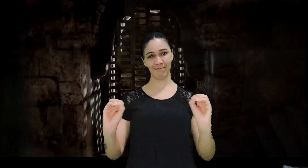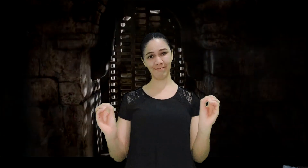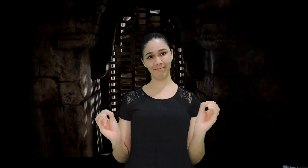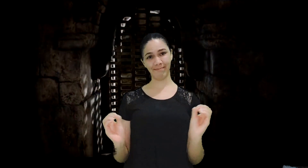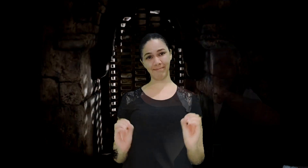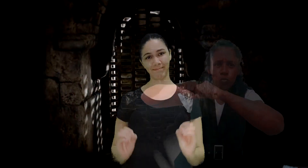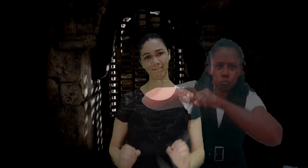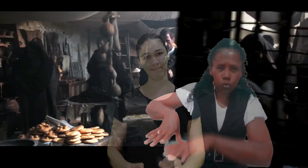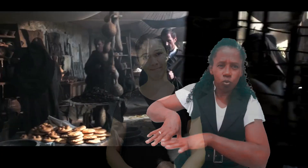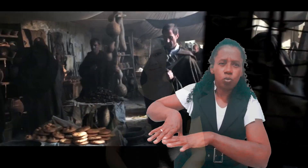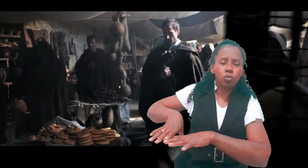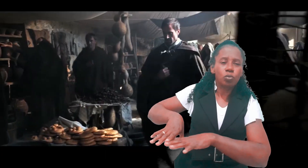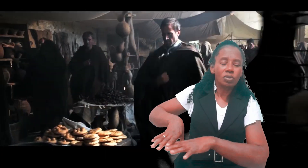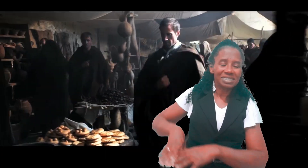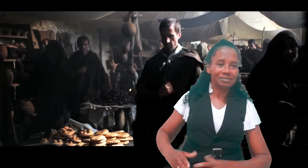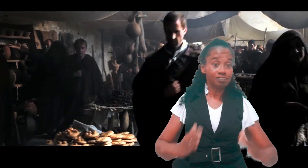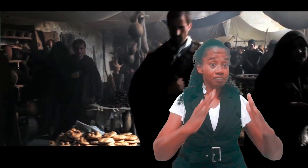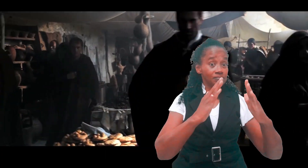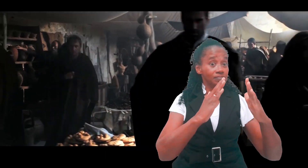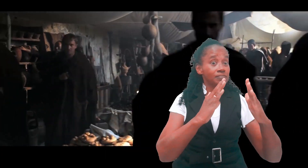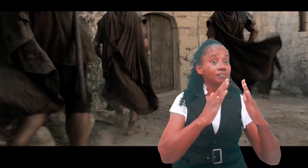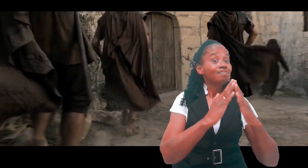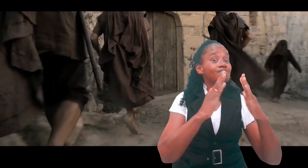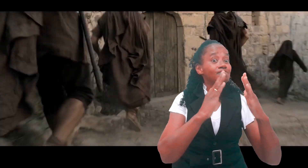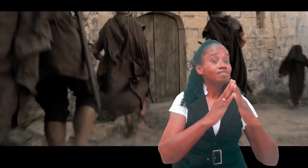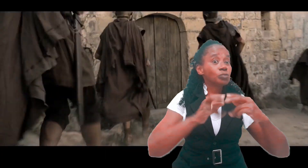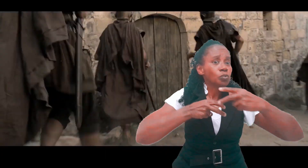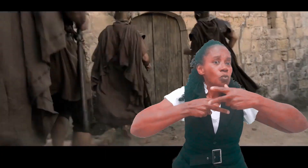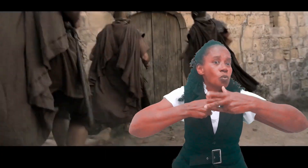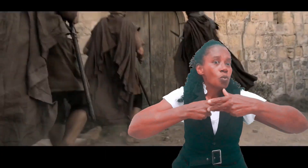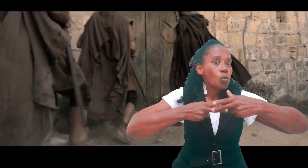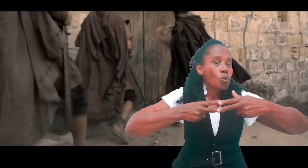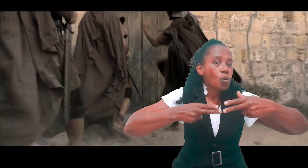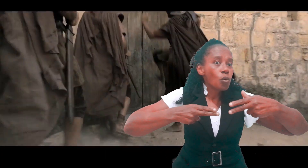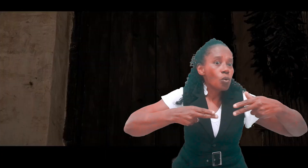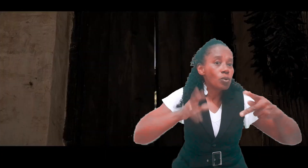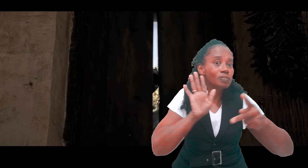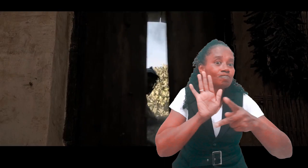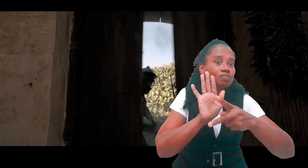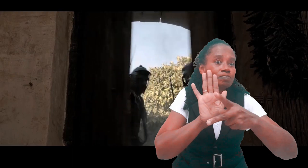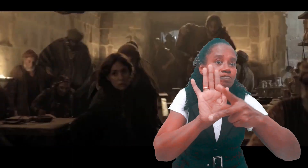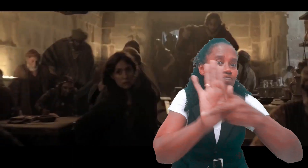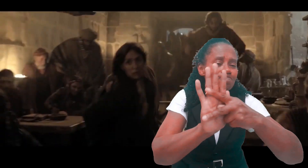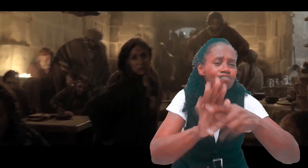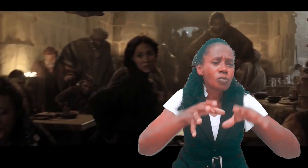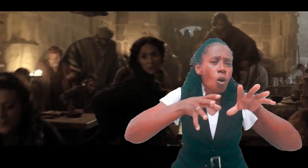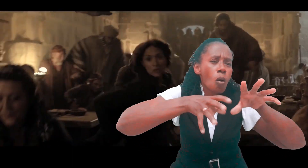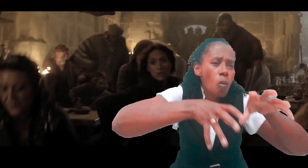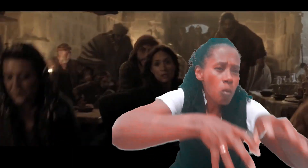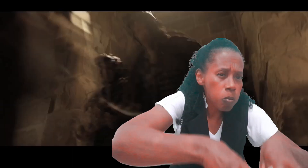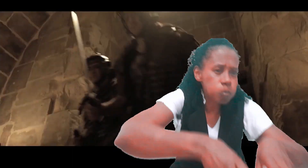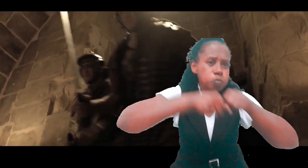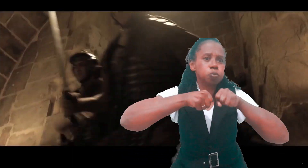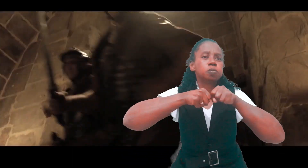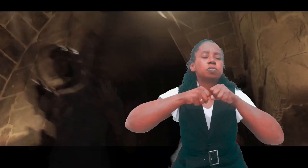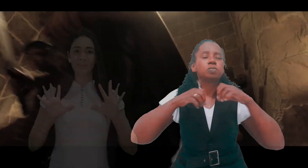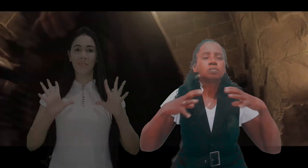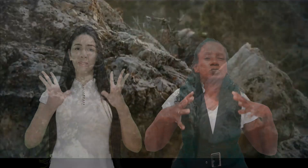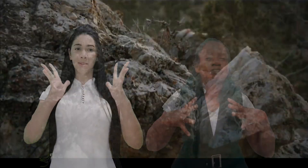E de seus bens terrestres despochados Tudo